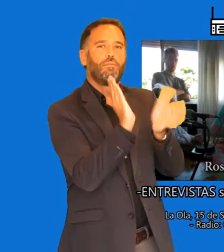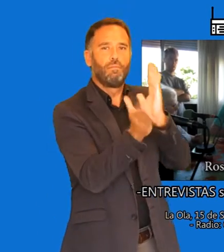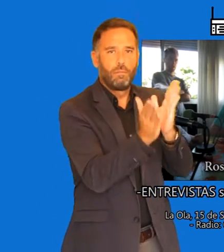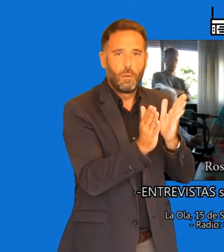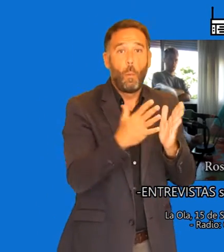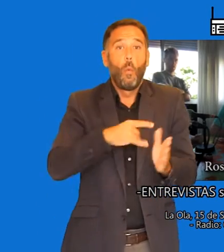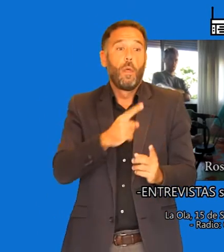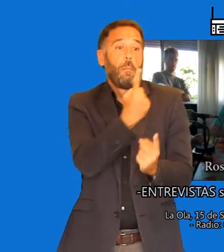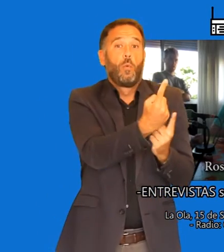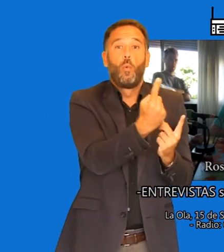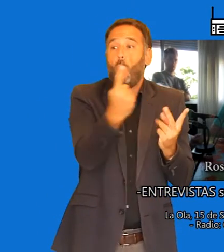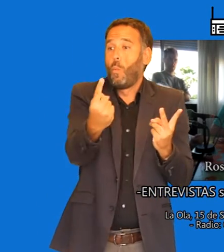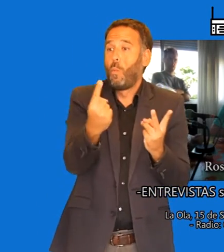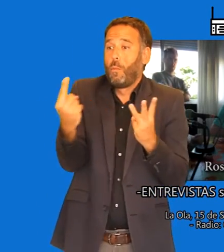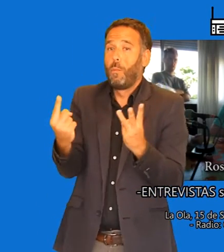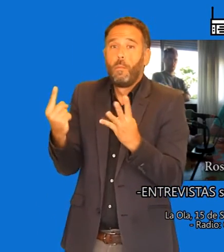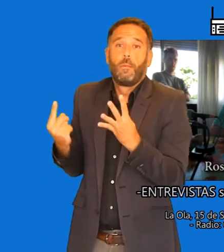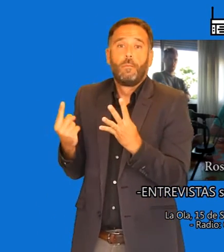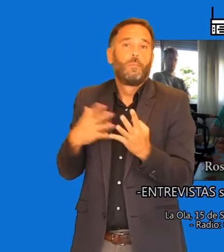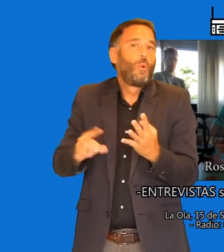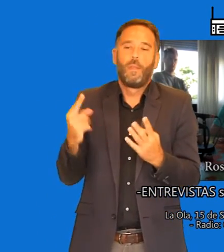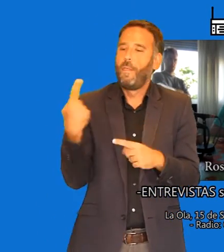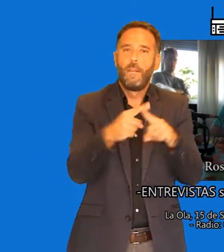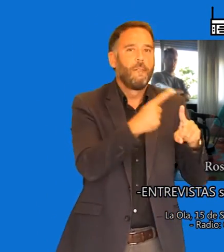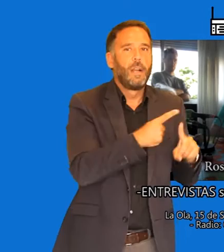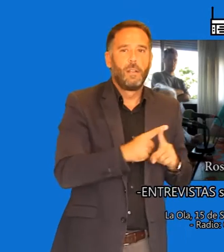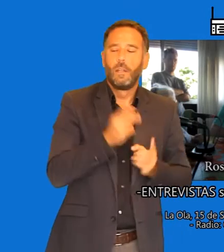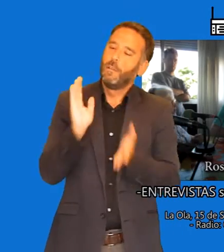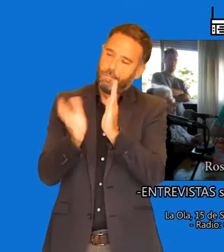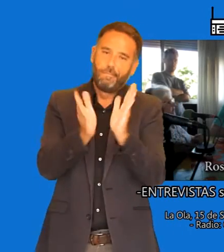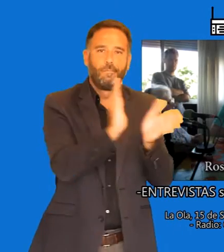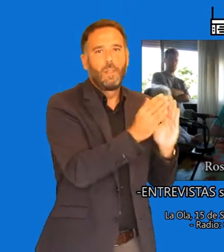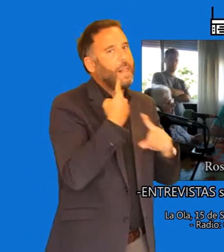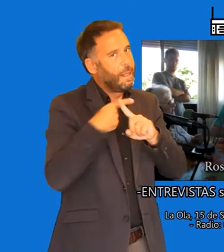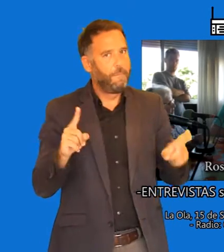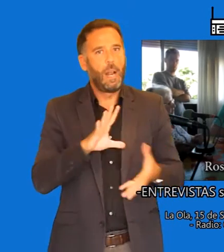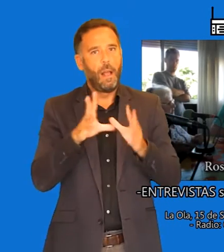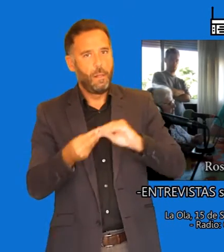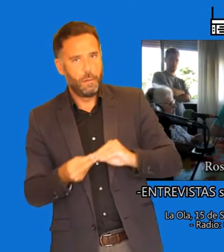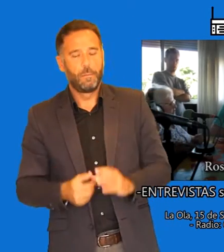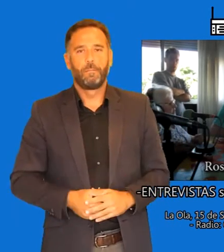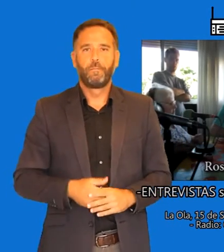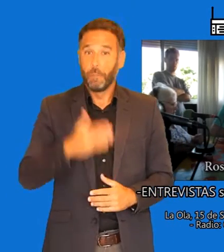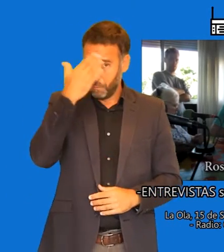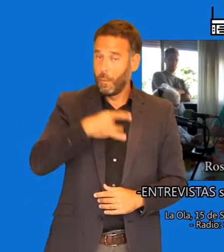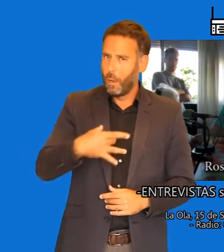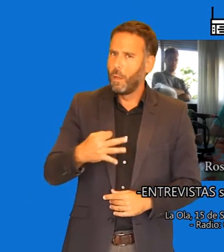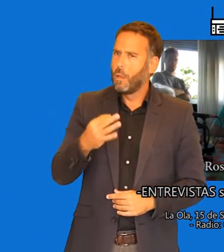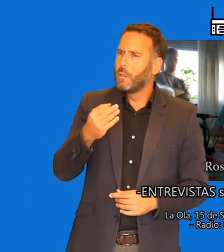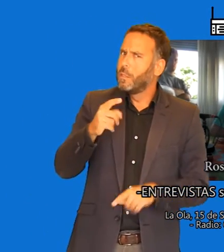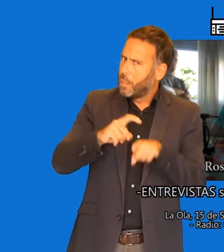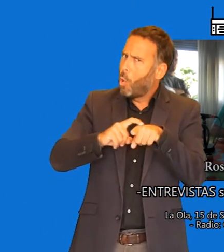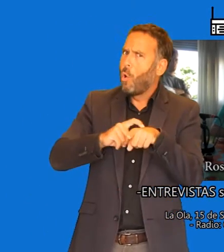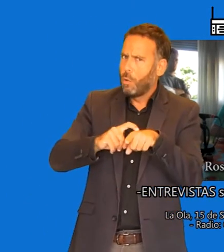otra. Ella entró por tres cosas y yo por cuatro, pues me tendrá que tocar una más. Claro. Y me imagino que también tendréis... La psicología es muy importante en este caso.